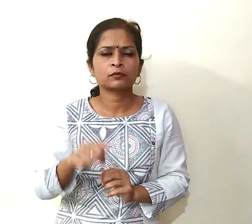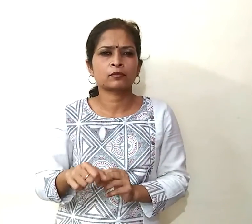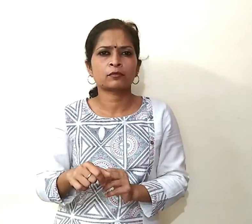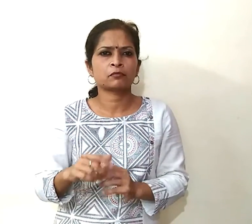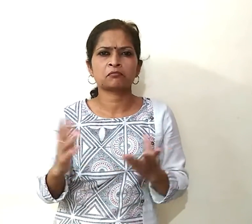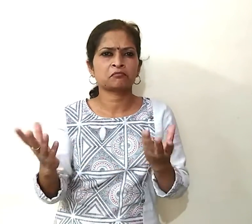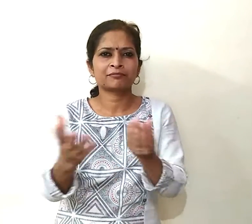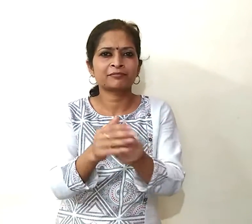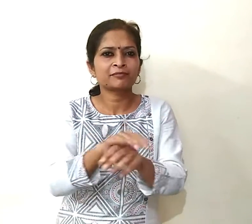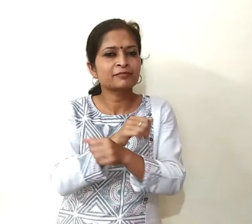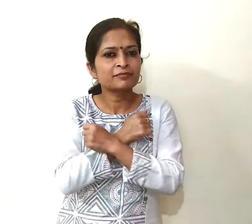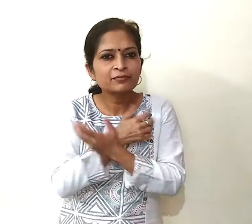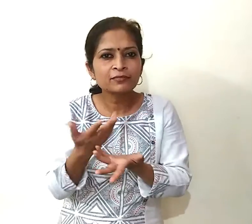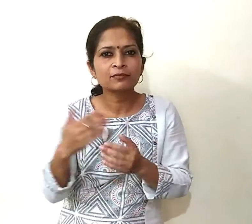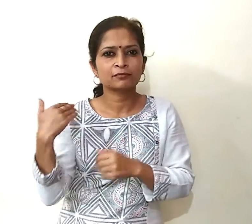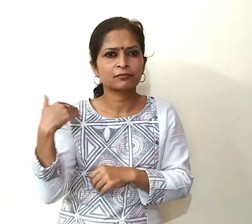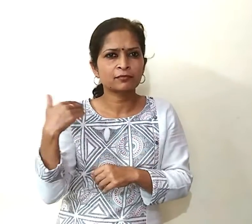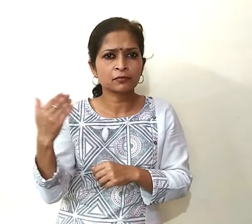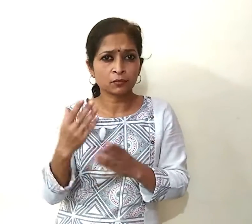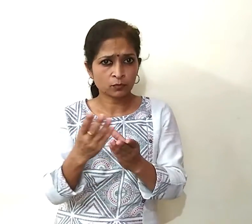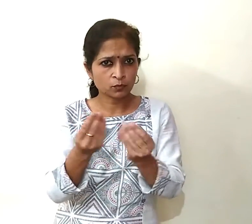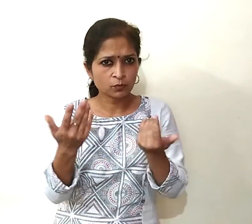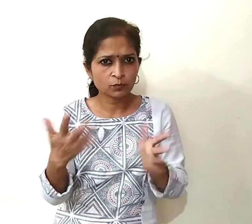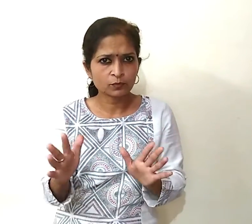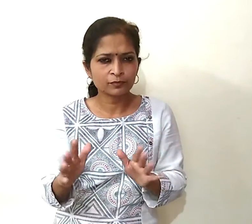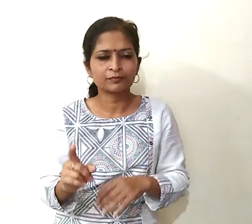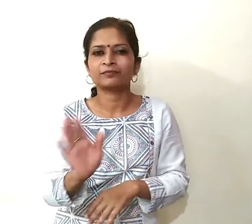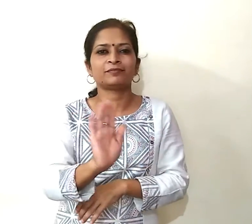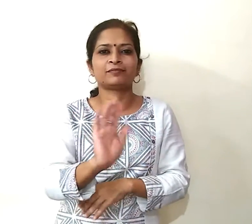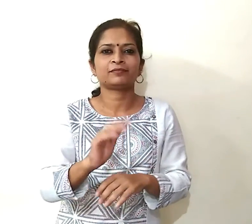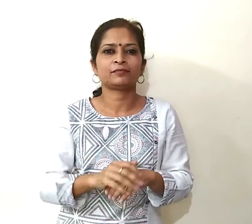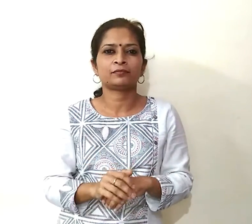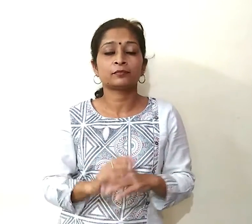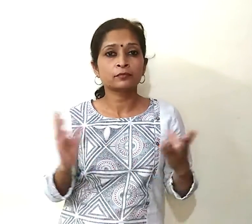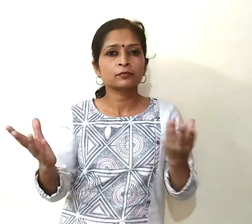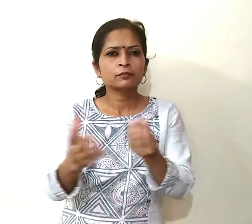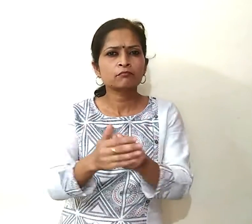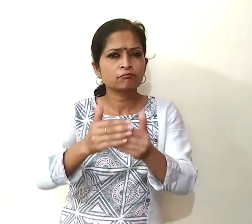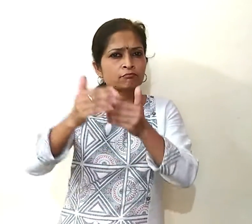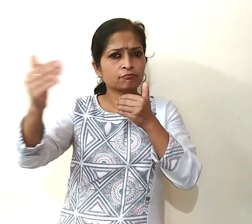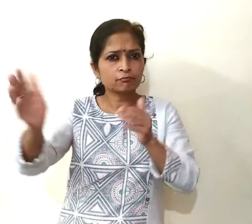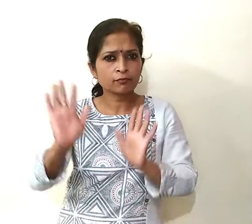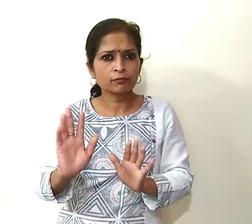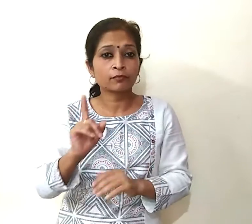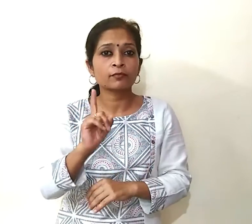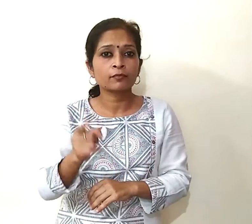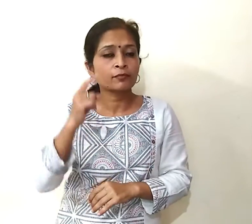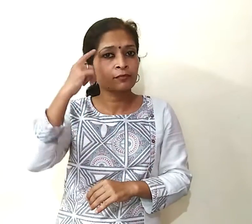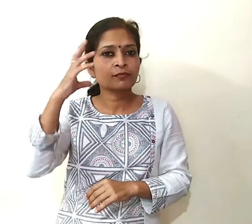हमारे प्यार और आपसी भायचारे में बिल्कुल कमी नहीं आई है दोस्तों हम सब दूर हैं तो क्या हुआ याद रखिए